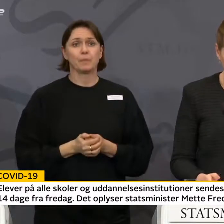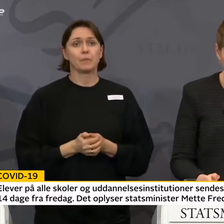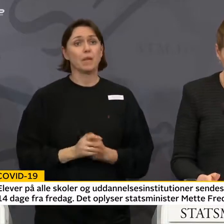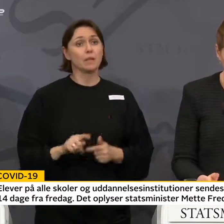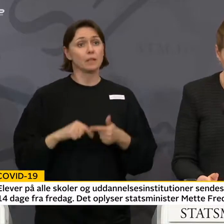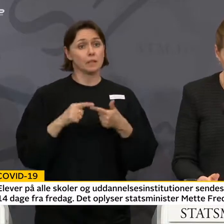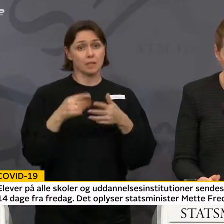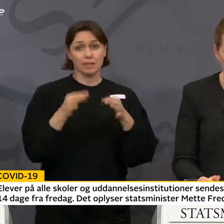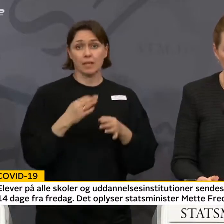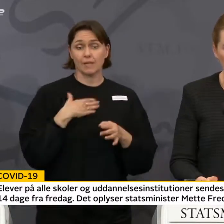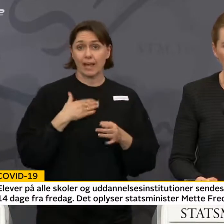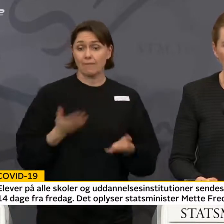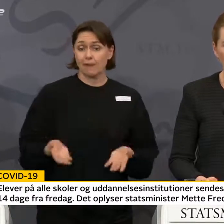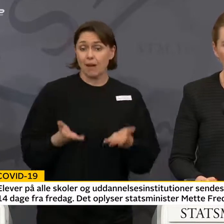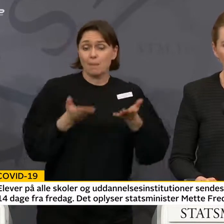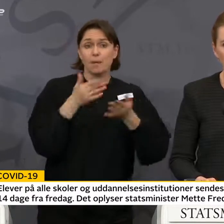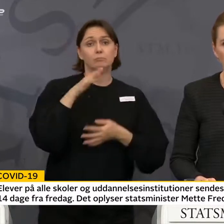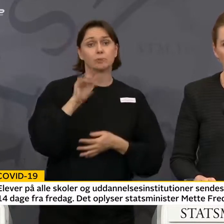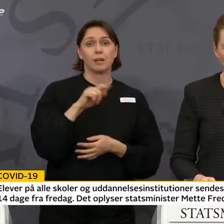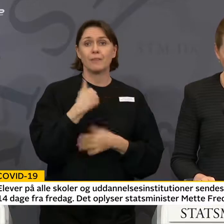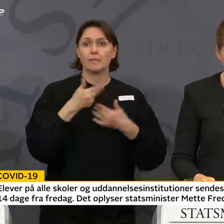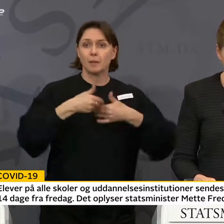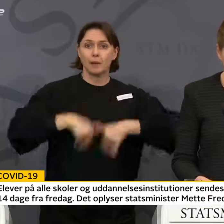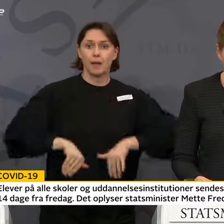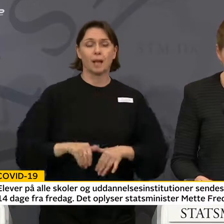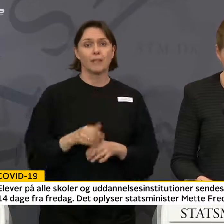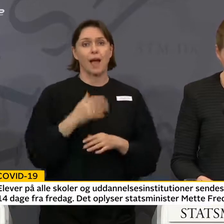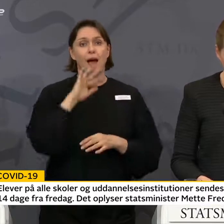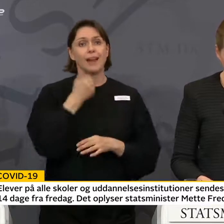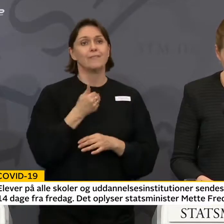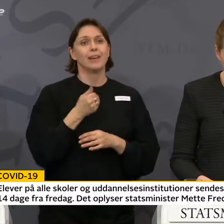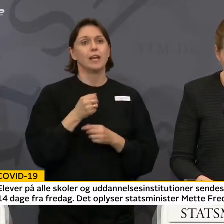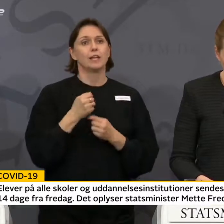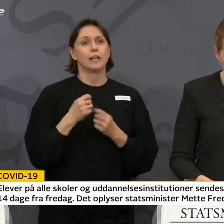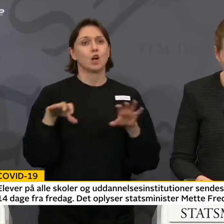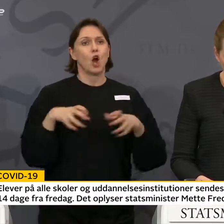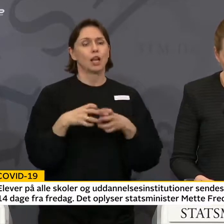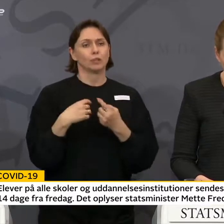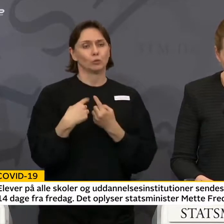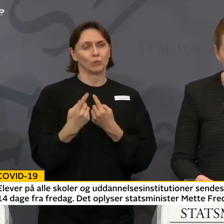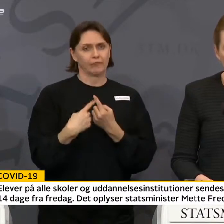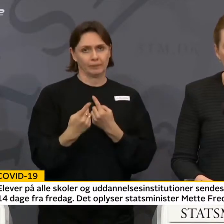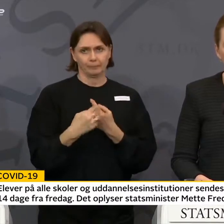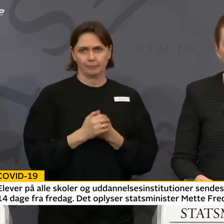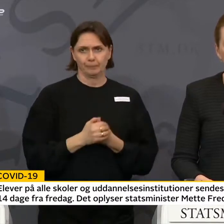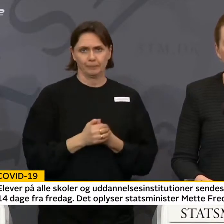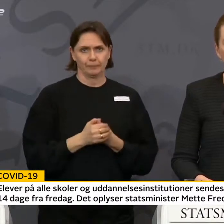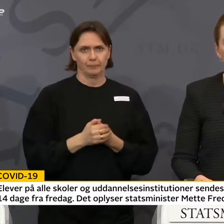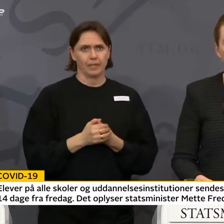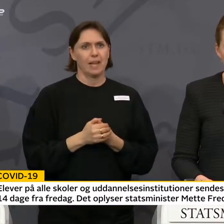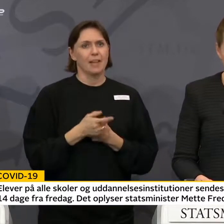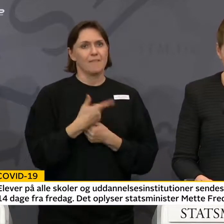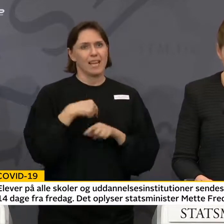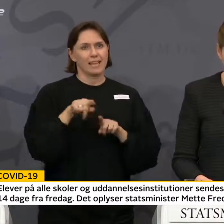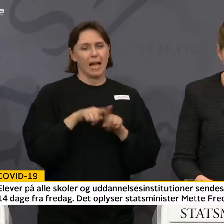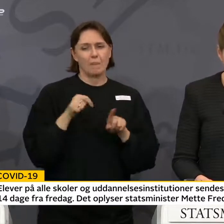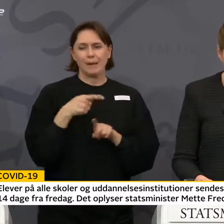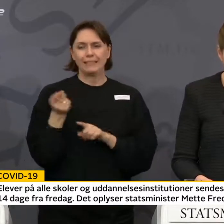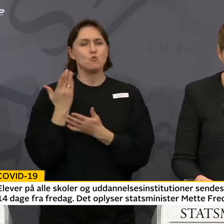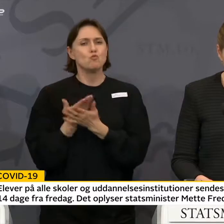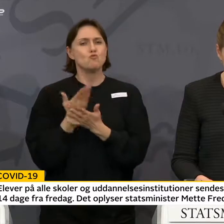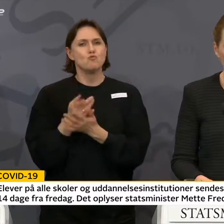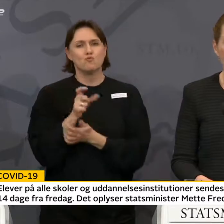det er, at vi skal begrænse anvendelsen af den kollektive trafik. Vi er i gang med, at udbyderne tager de